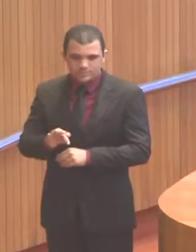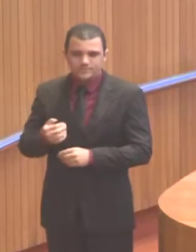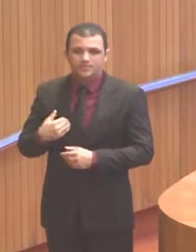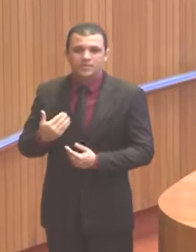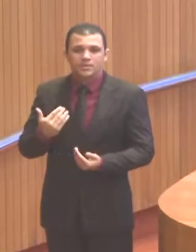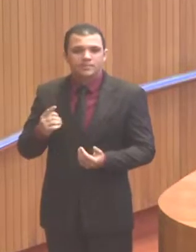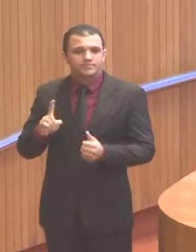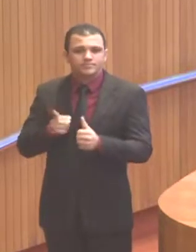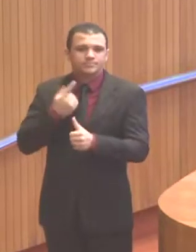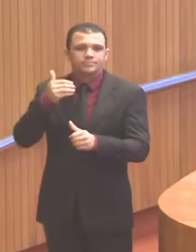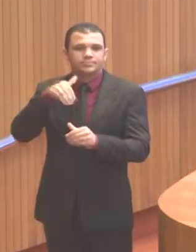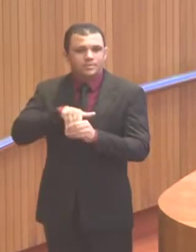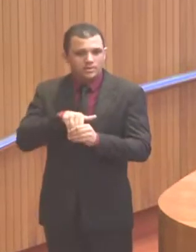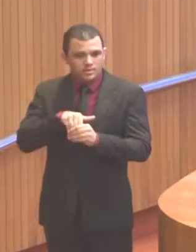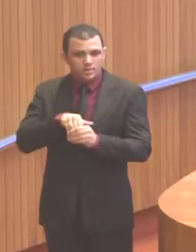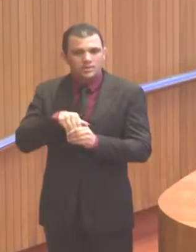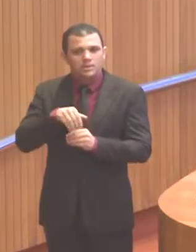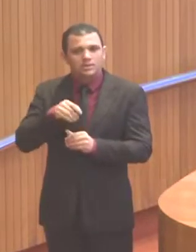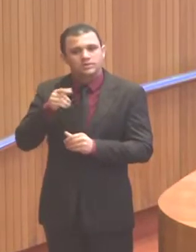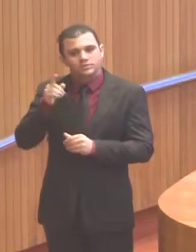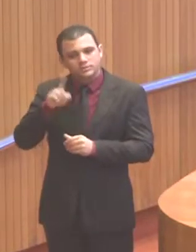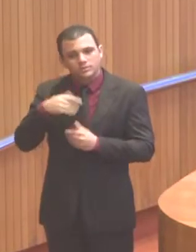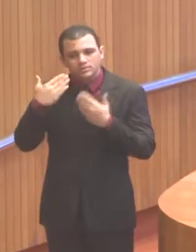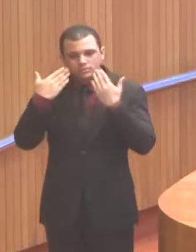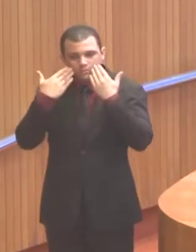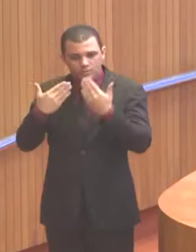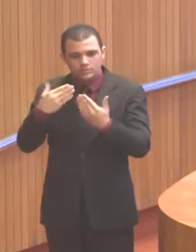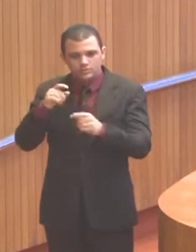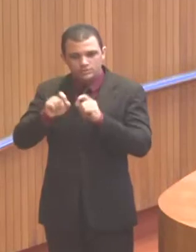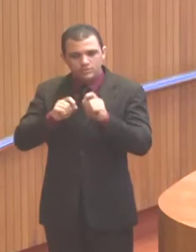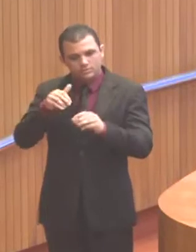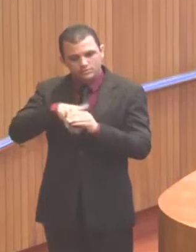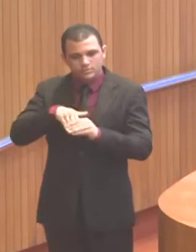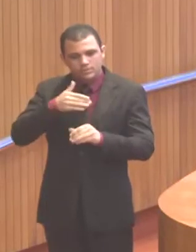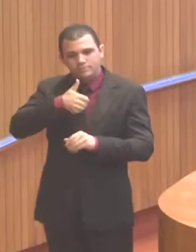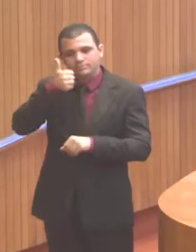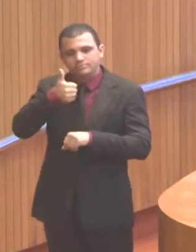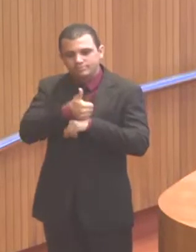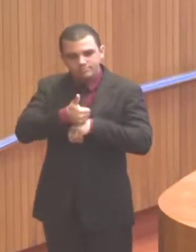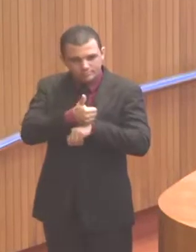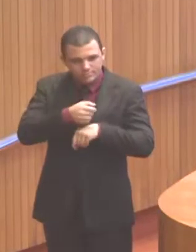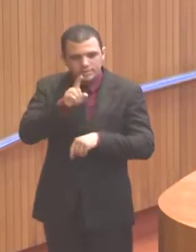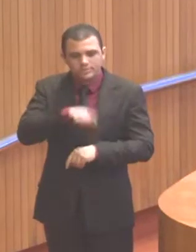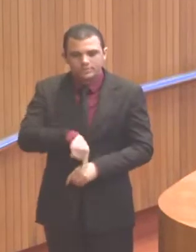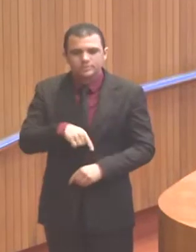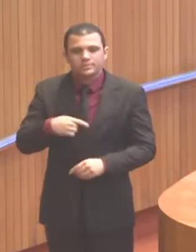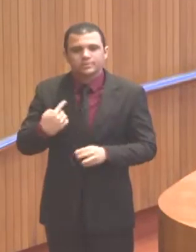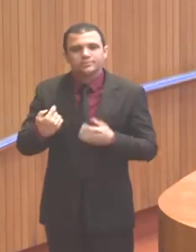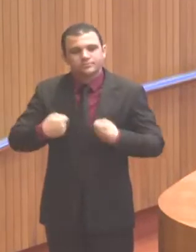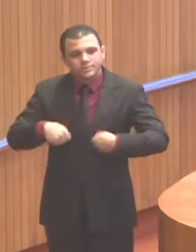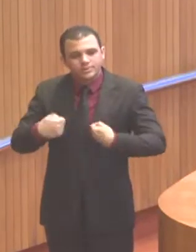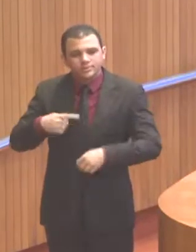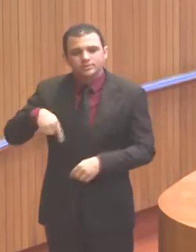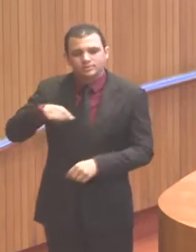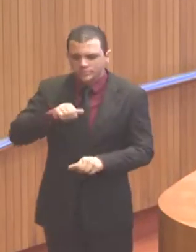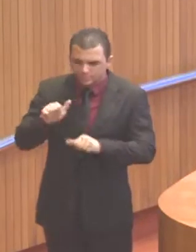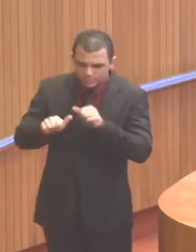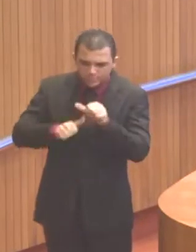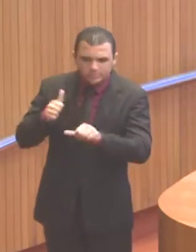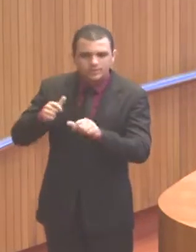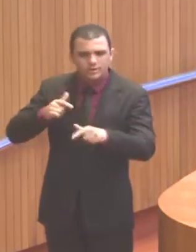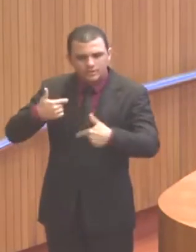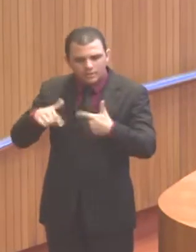demonstração, como a deputada mais bem votada, de que é necessário nós fazermos um trabalho diferenciado para as mulheres que